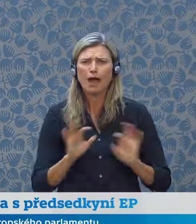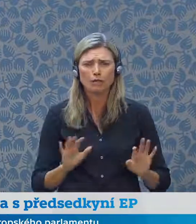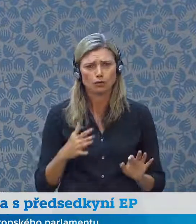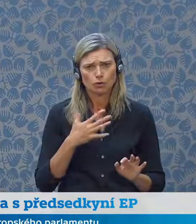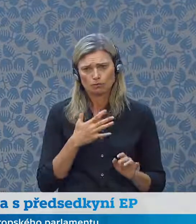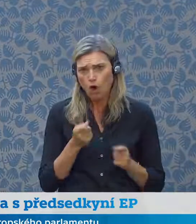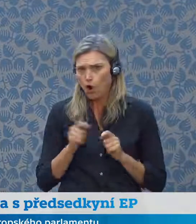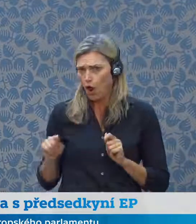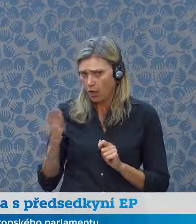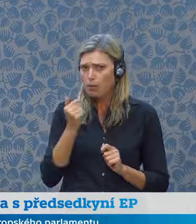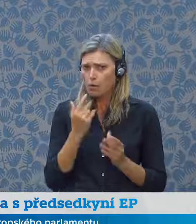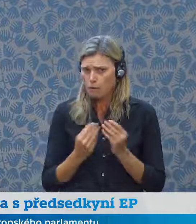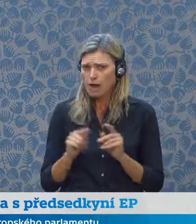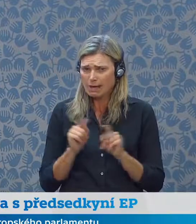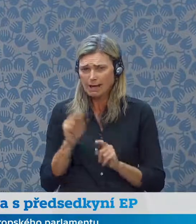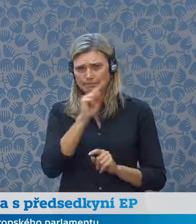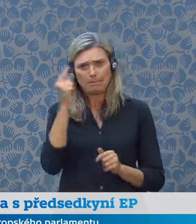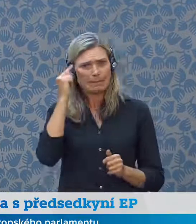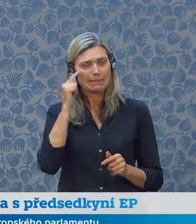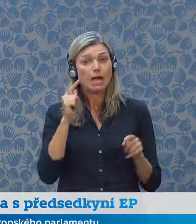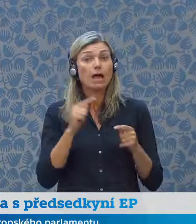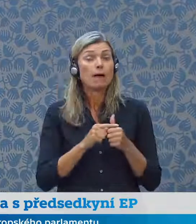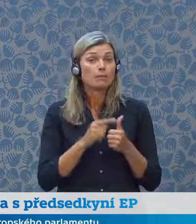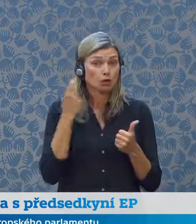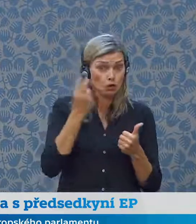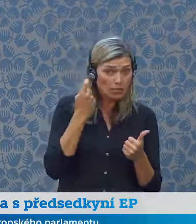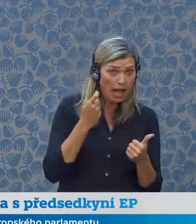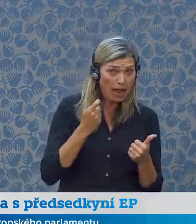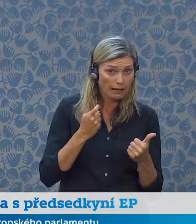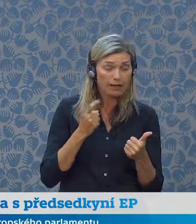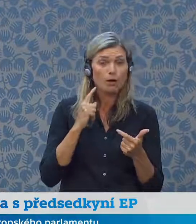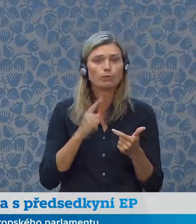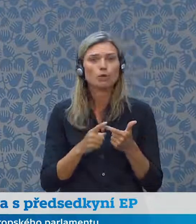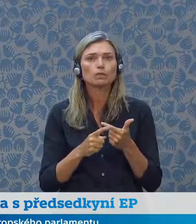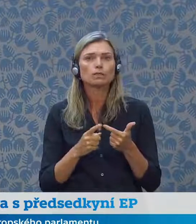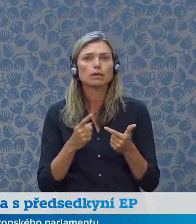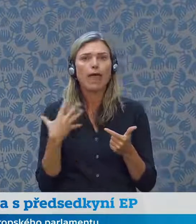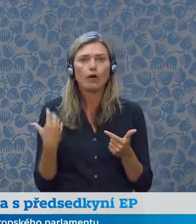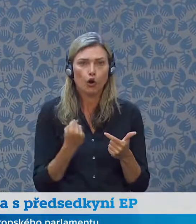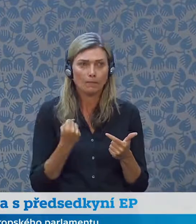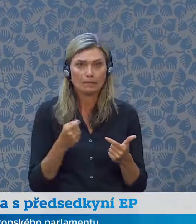kolegů. A musíme řešit i sociální a ekonomické dopady této krize.